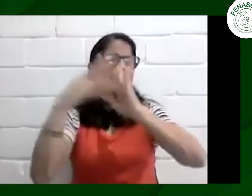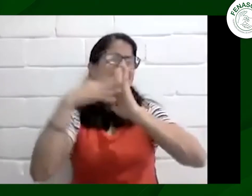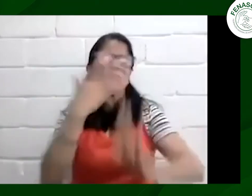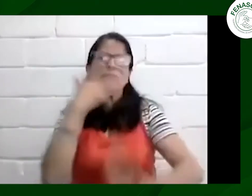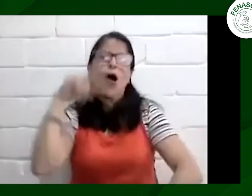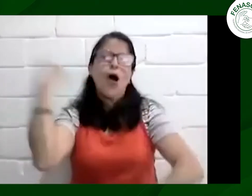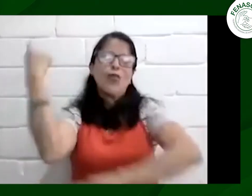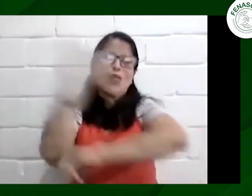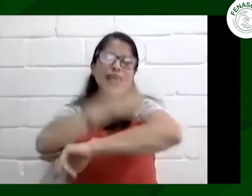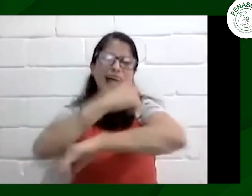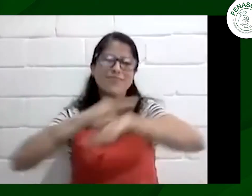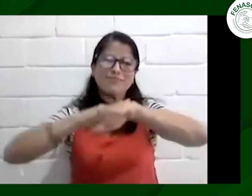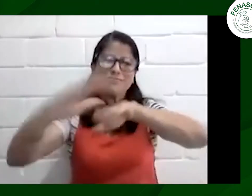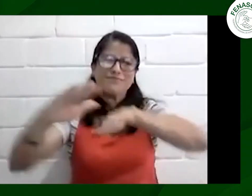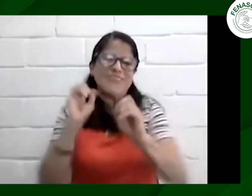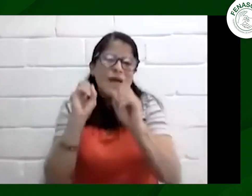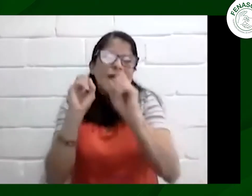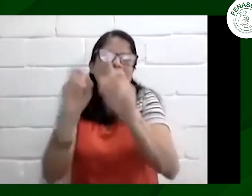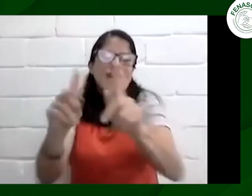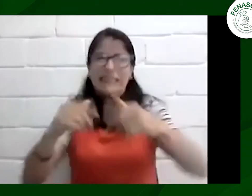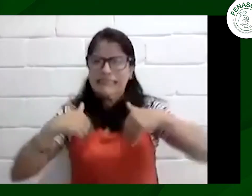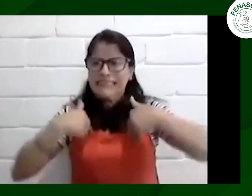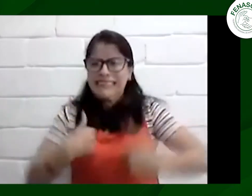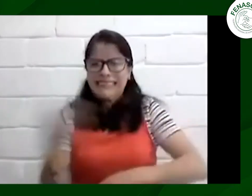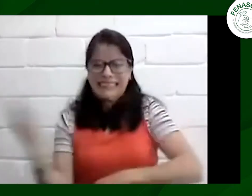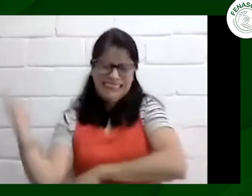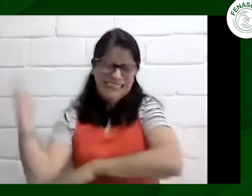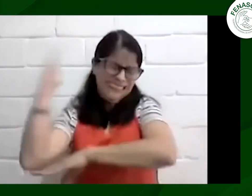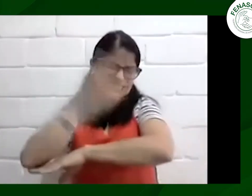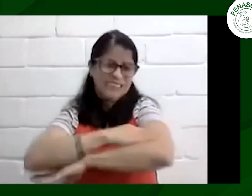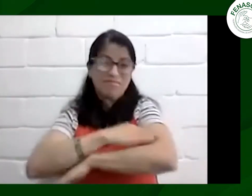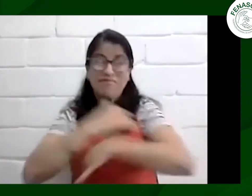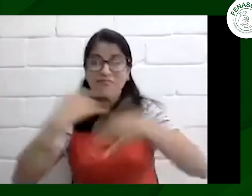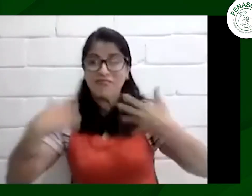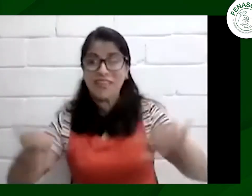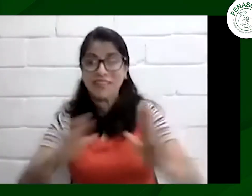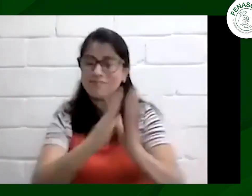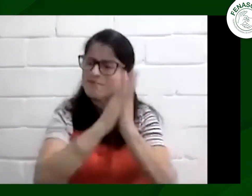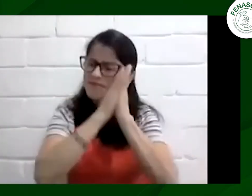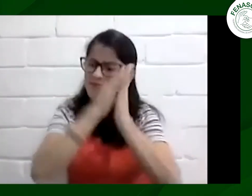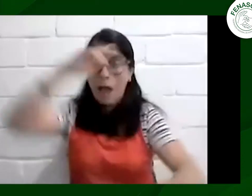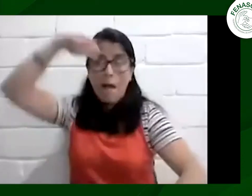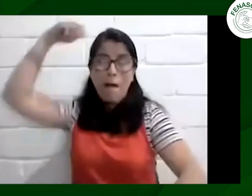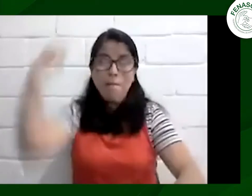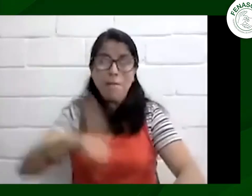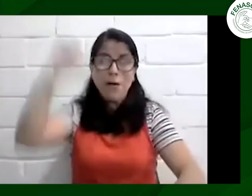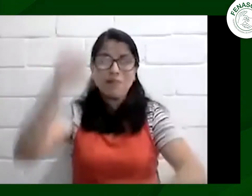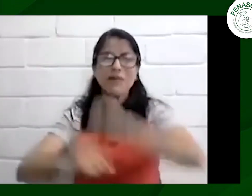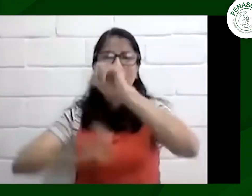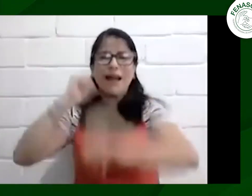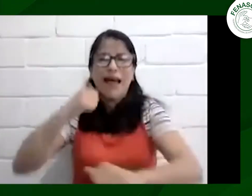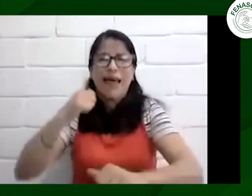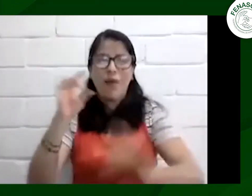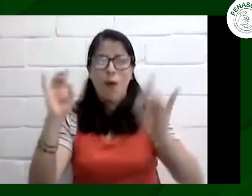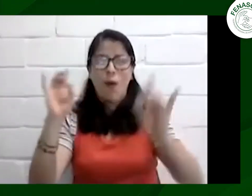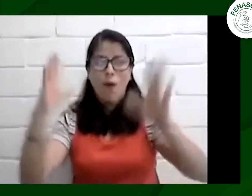evaluación que se realizó pues ese almuerzo se hizo la invitación pero en realidad yo ya estaba agotada yo ya no daba más